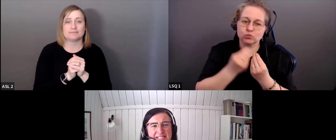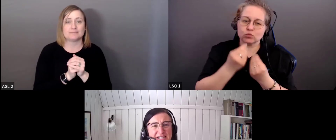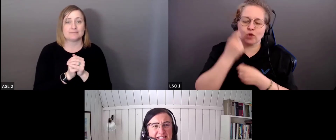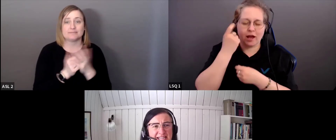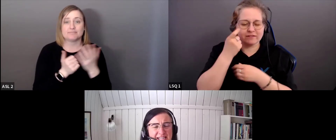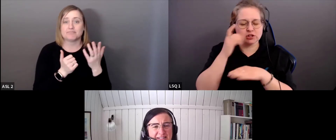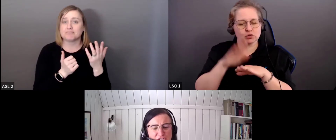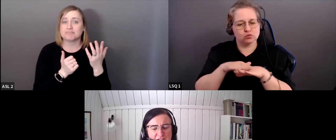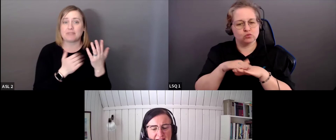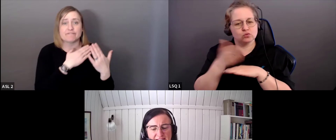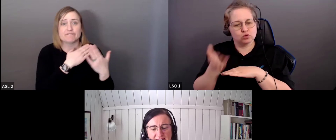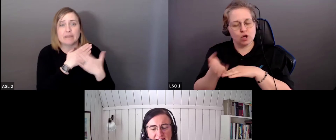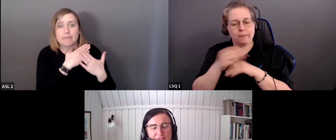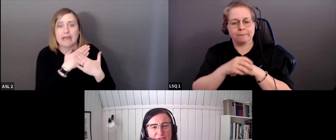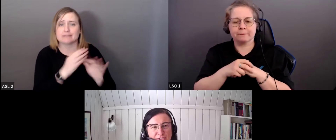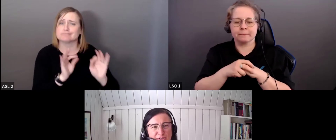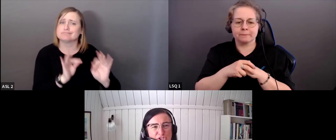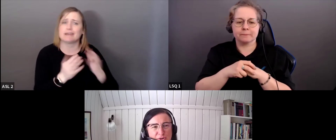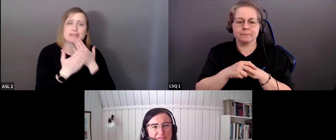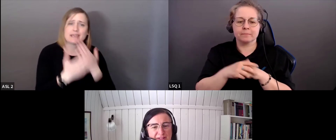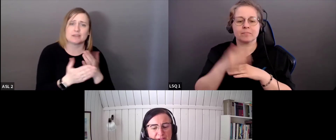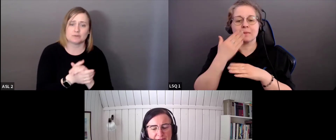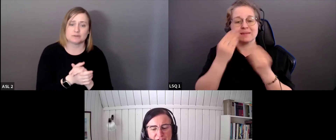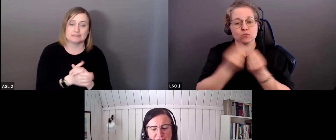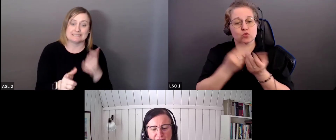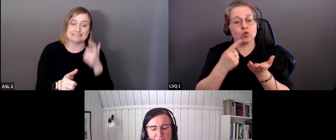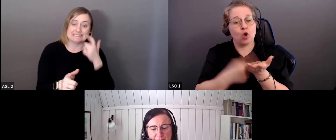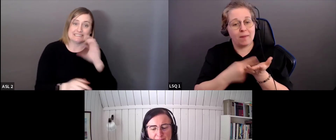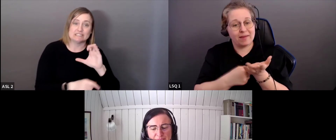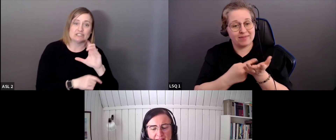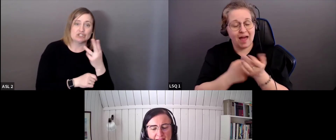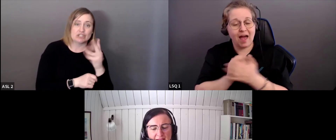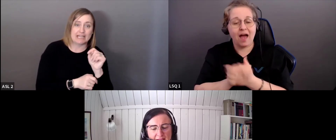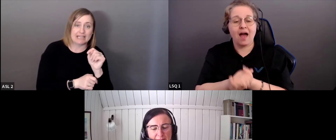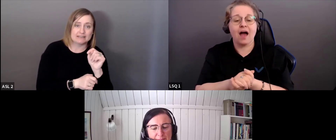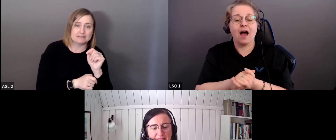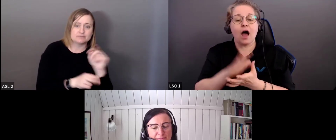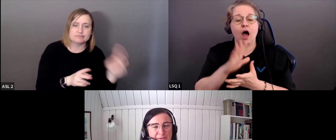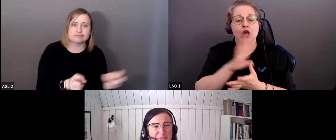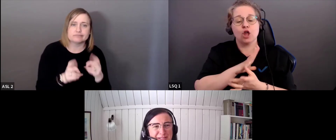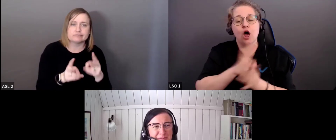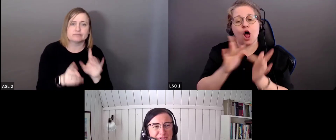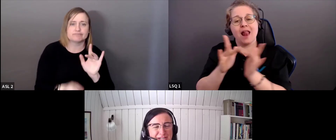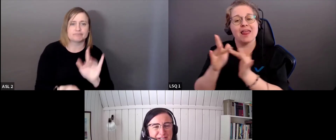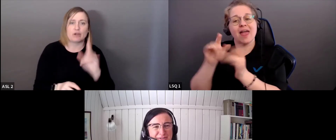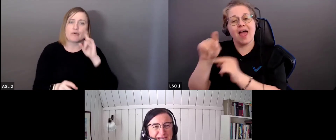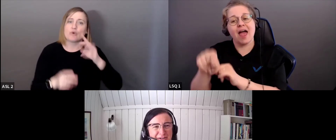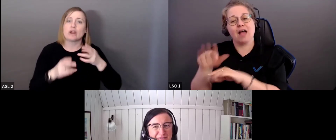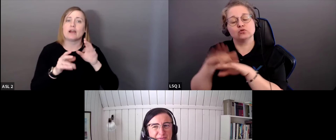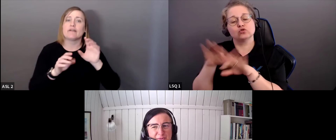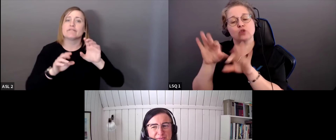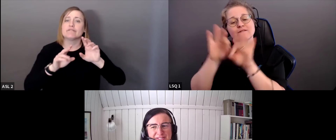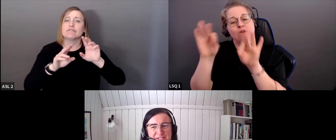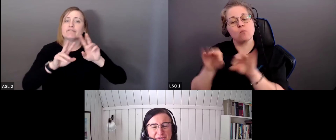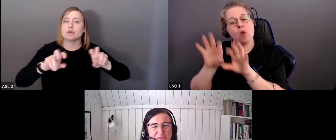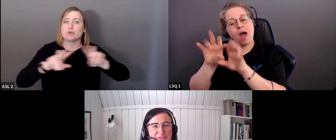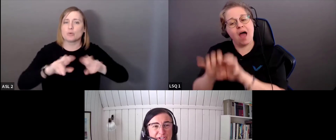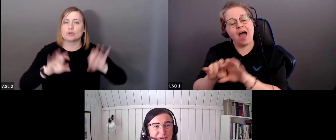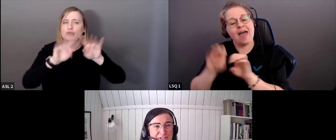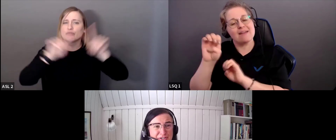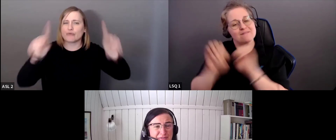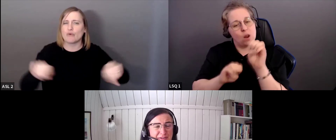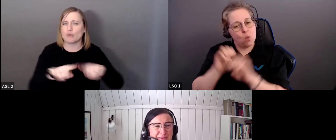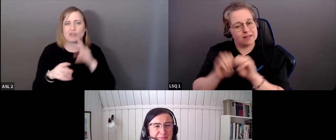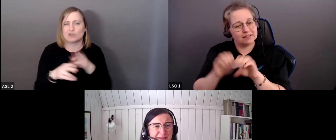On apprécie vos commentaires. Il y a un lien vers un formulaire d'évaluation dans le